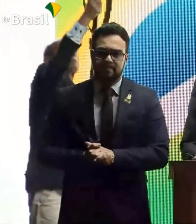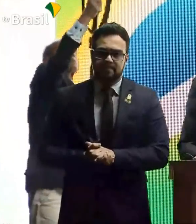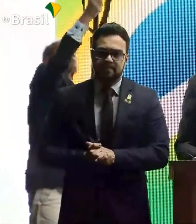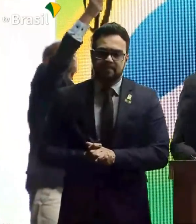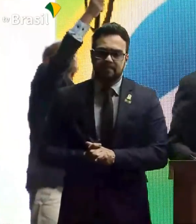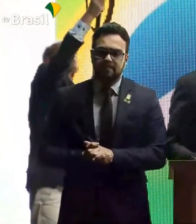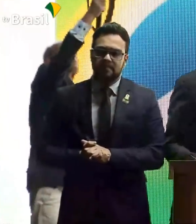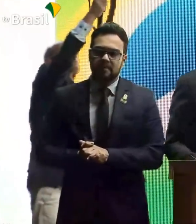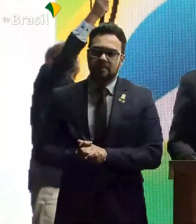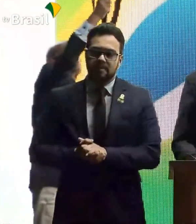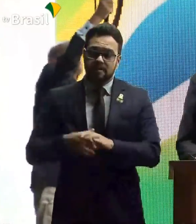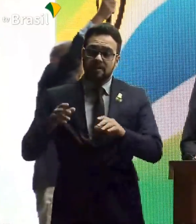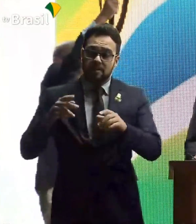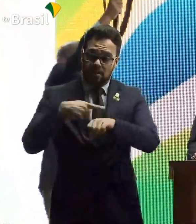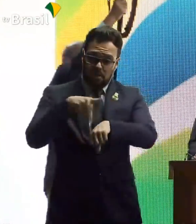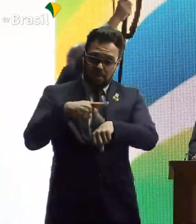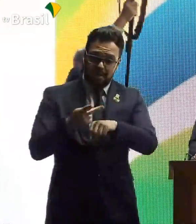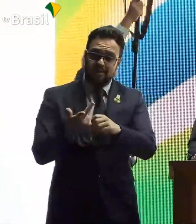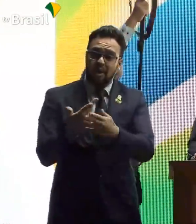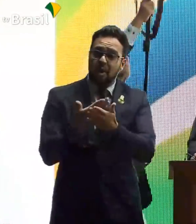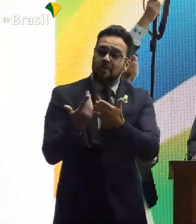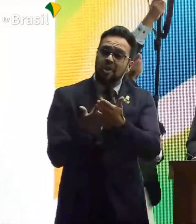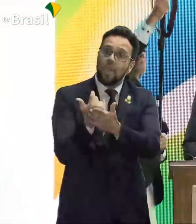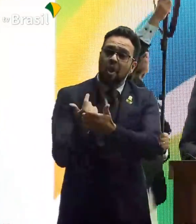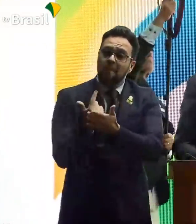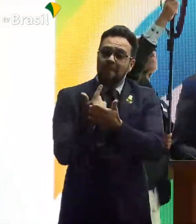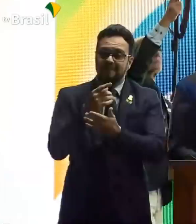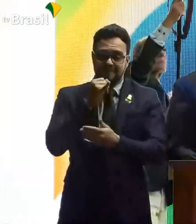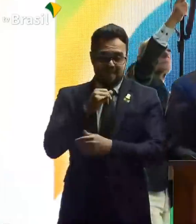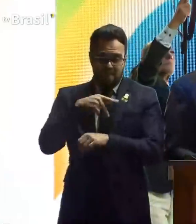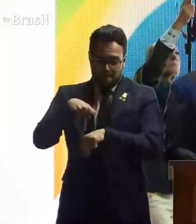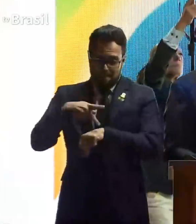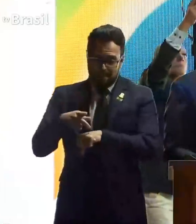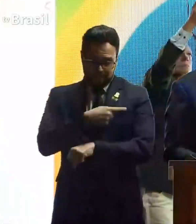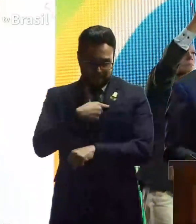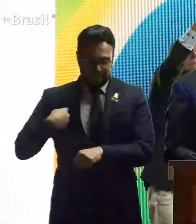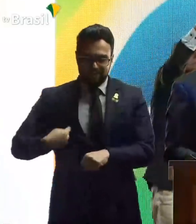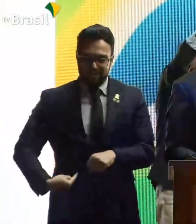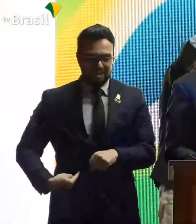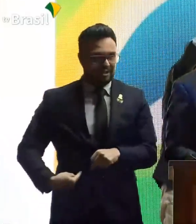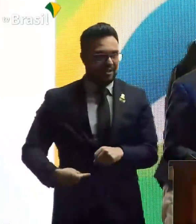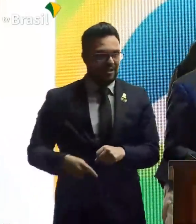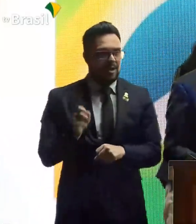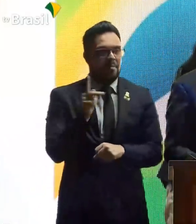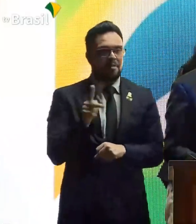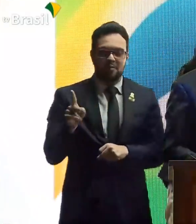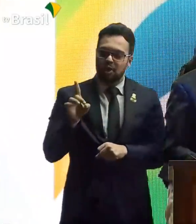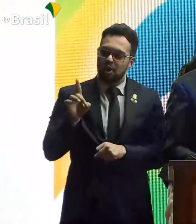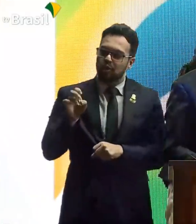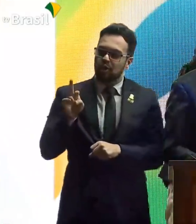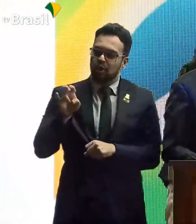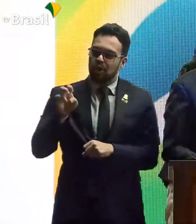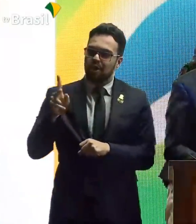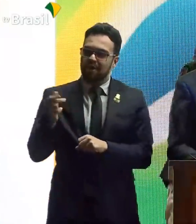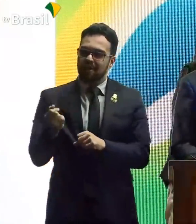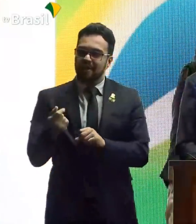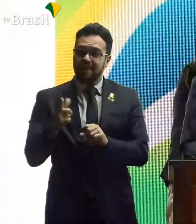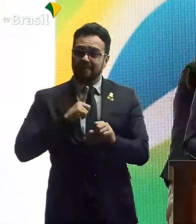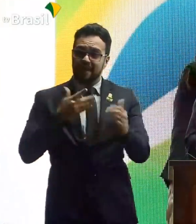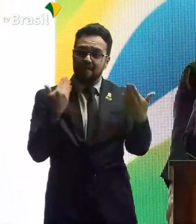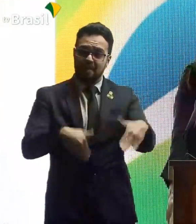Agora, o país que mais está comprando carne é nosso. A China. Professora Dorinha, tem a prova do PISA, né?